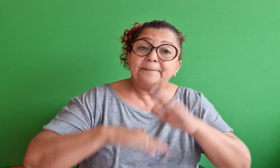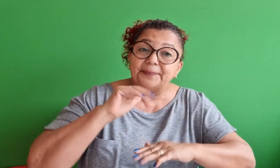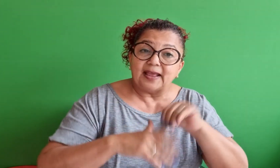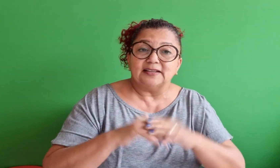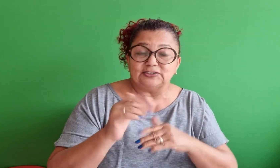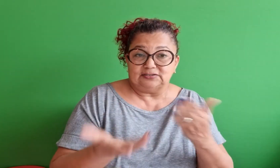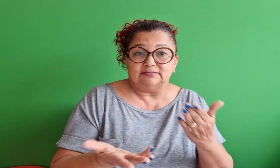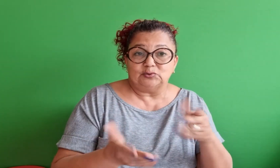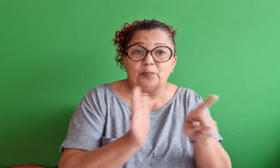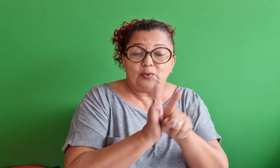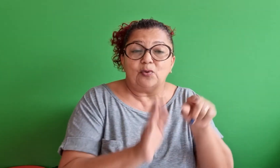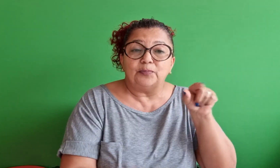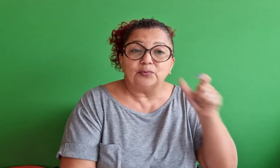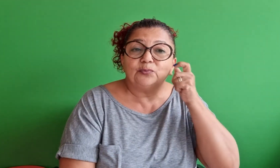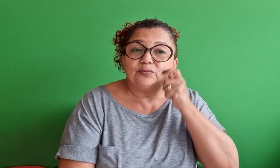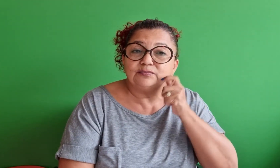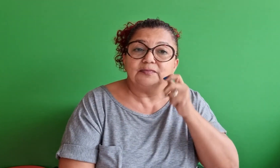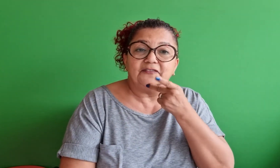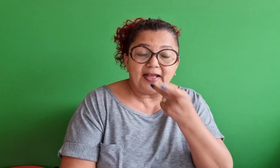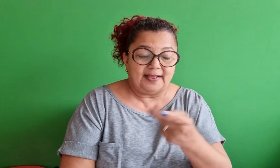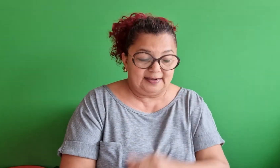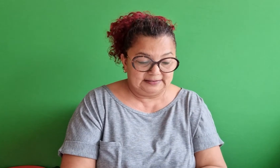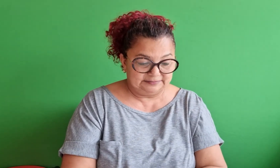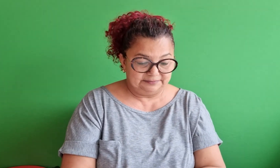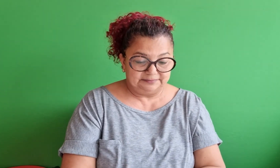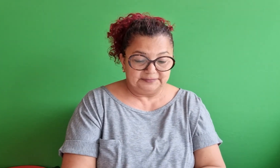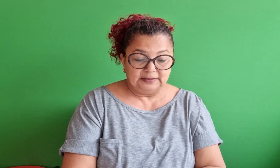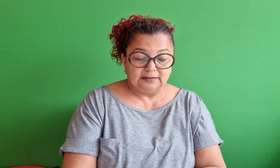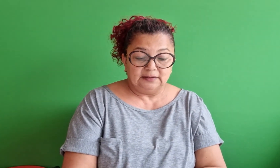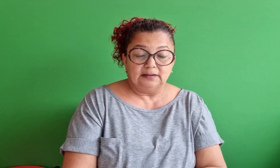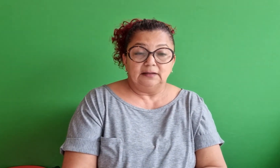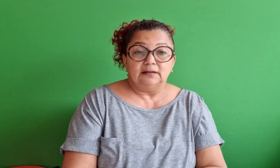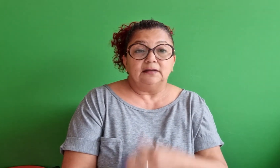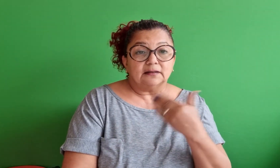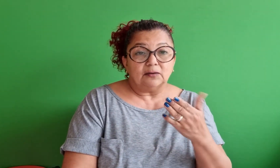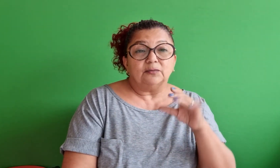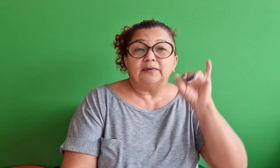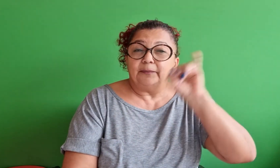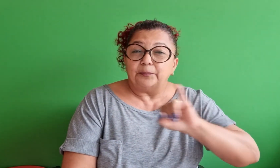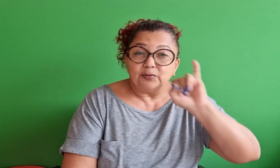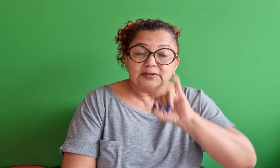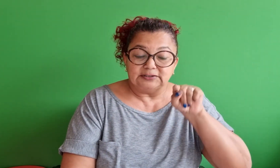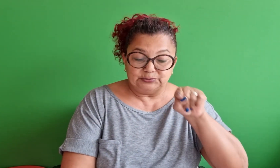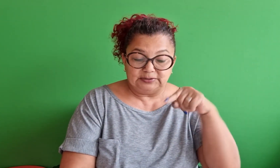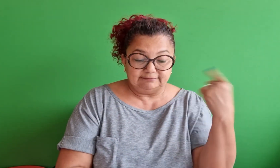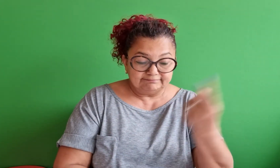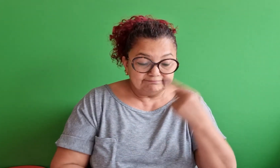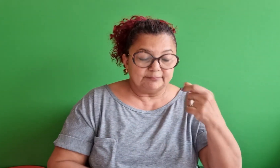caridade que é a prática da virtude é o mesmo que Kardec nos coloca então é muito